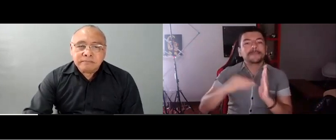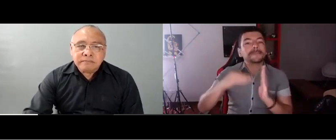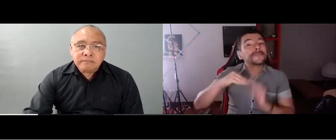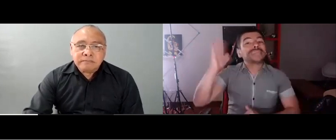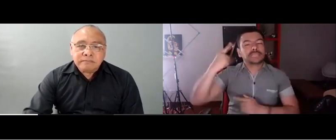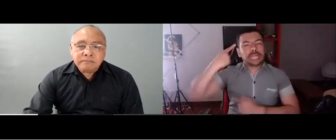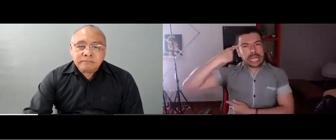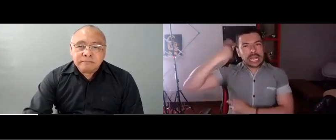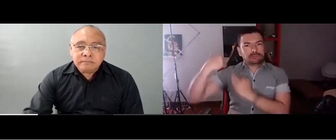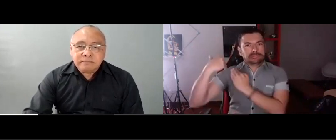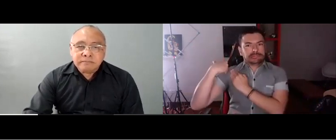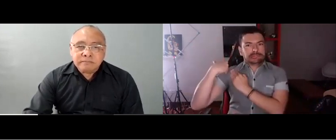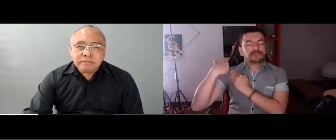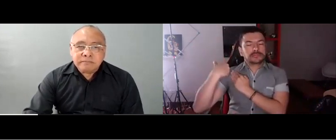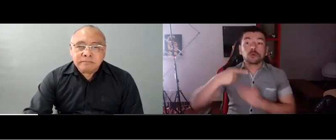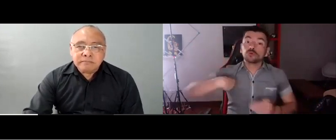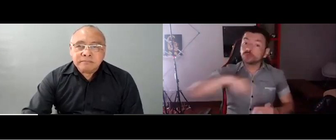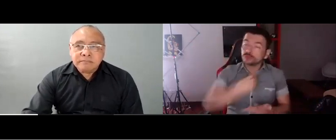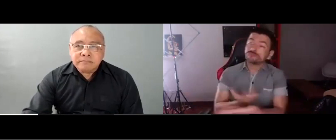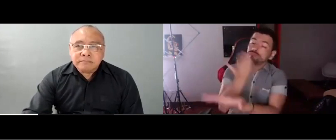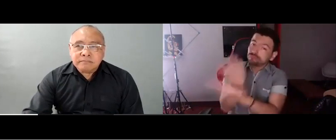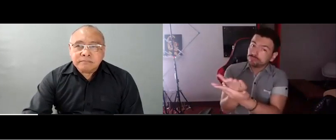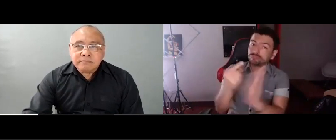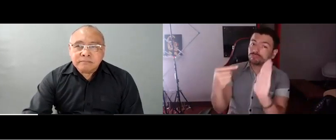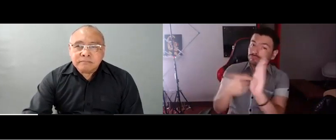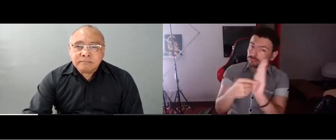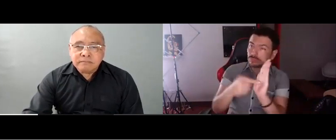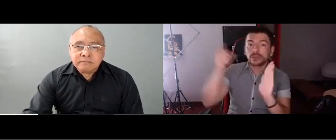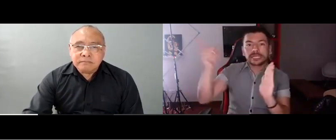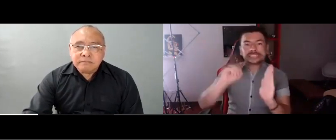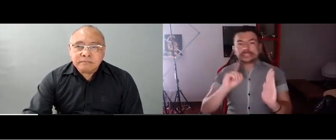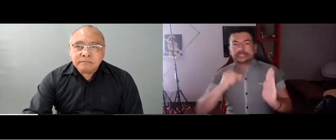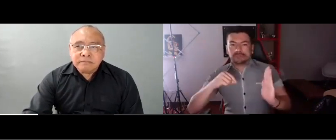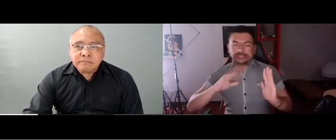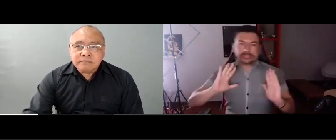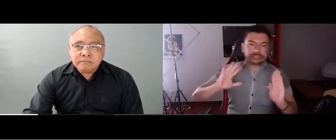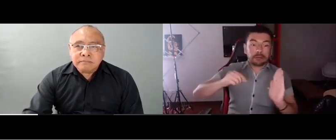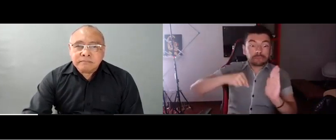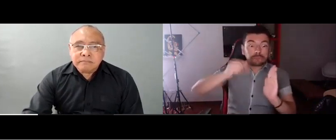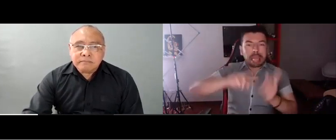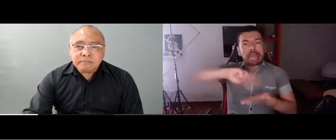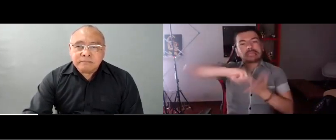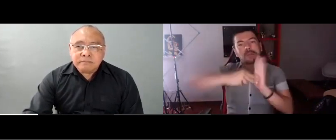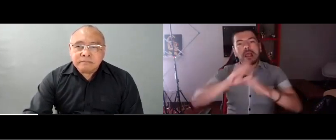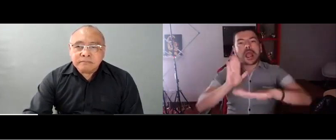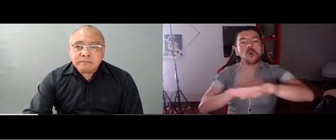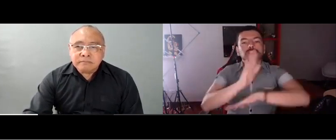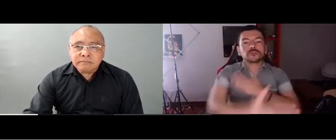administrativo permite que después de que se han dado ciertas resoluciones se puedan cambiar ciertas cosas que